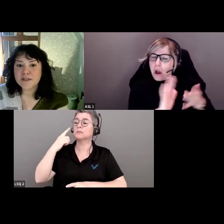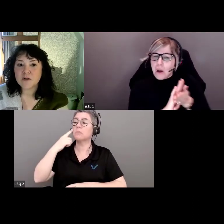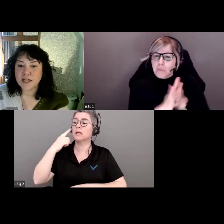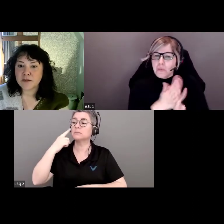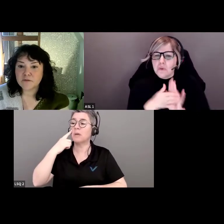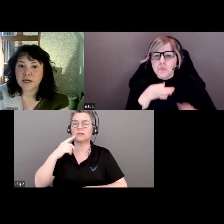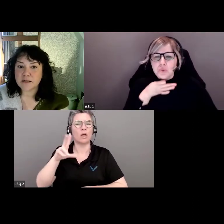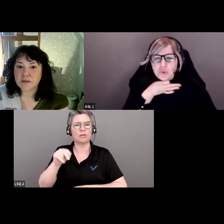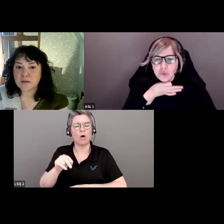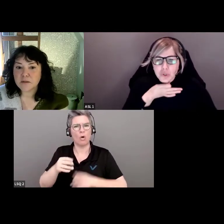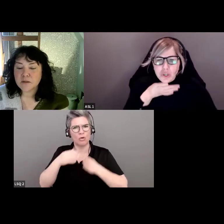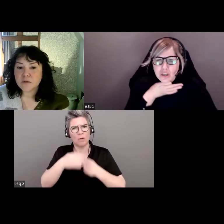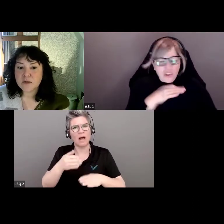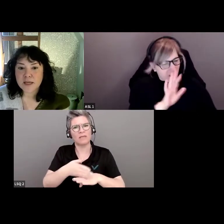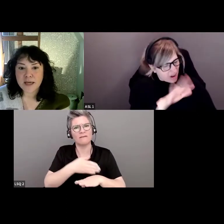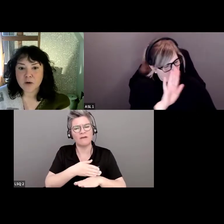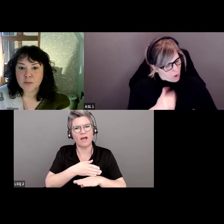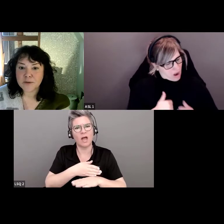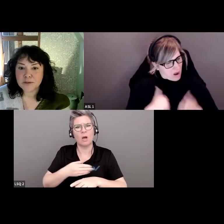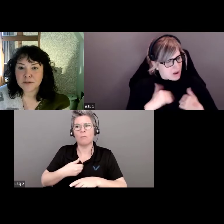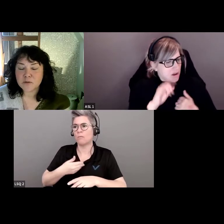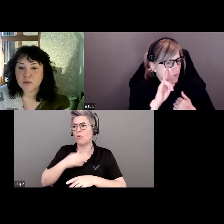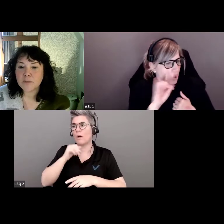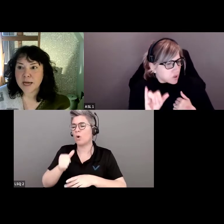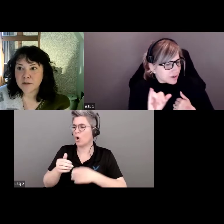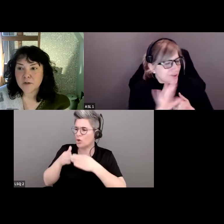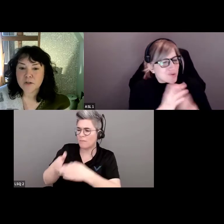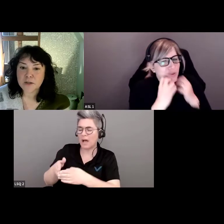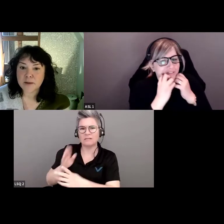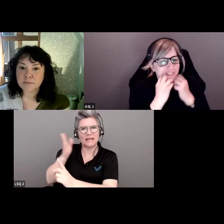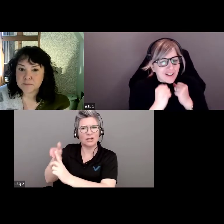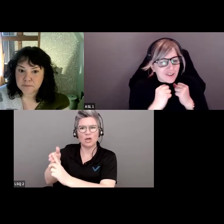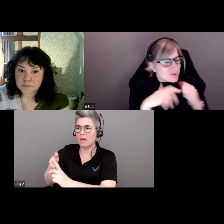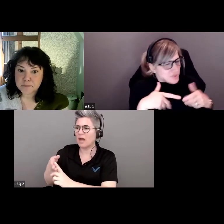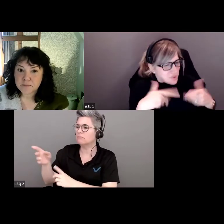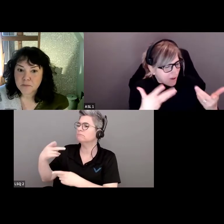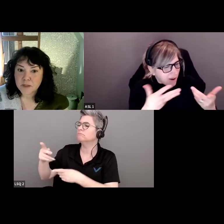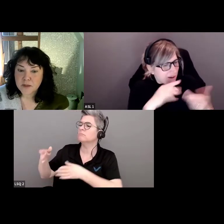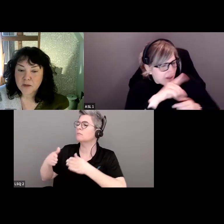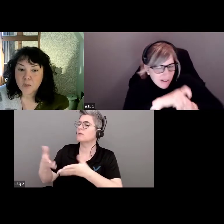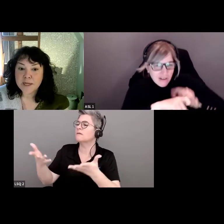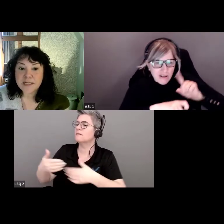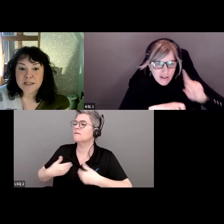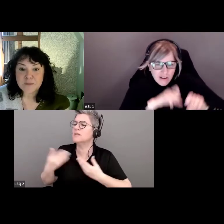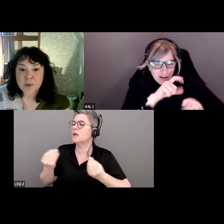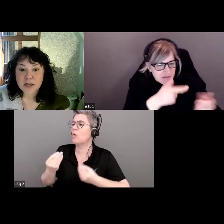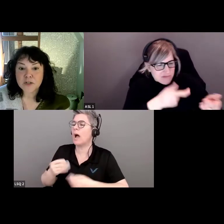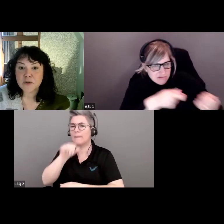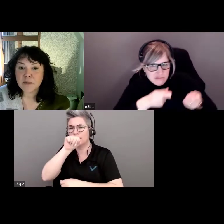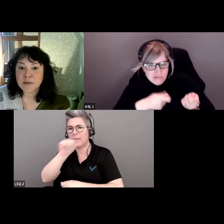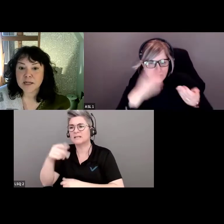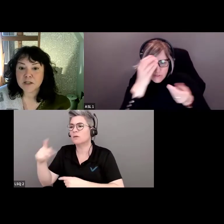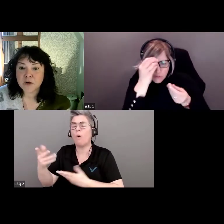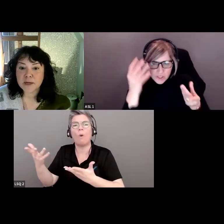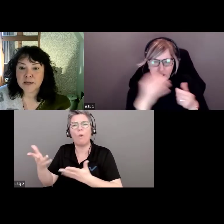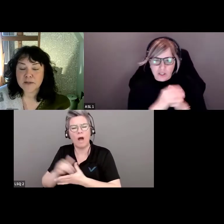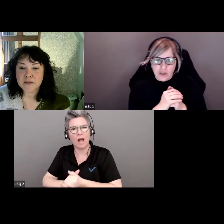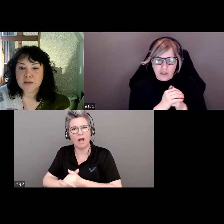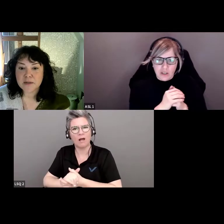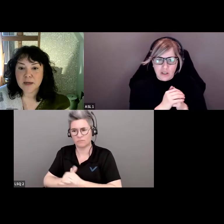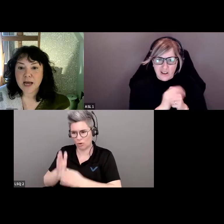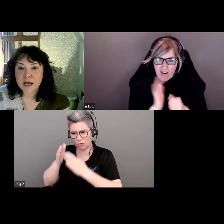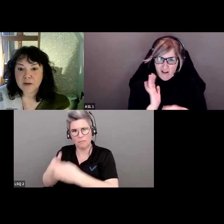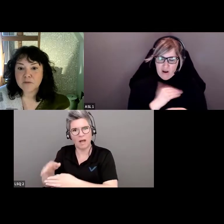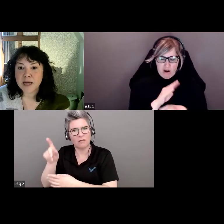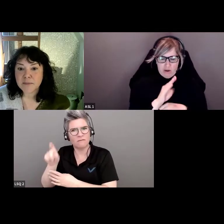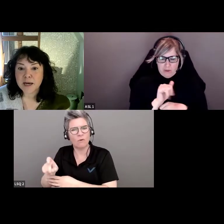pas se renseigner? Pourquoi ne pas leur demander quel est leur parcours? Quelles sont leurs passions? Il faut